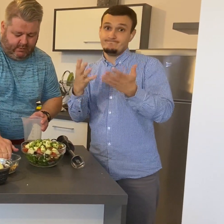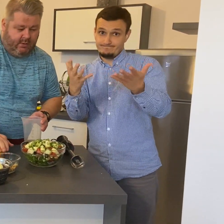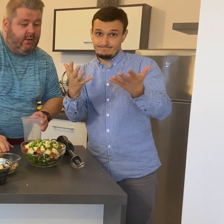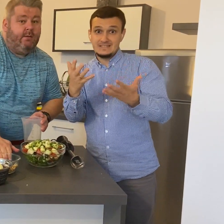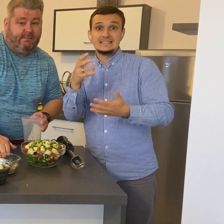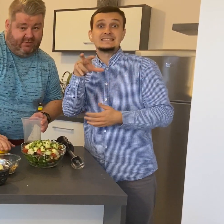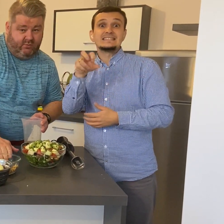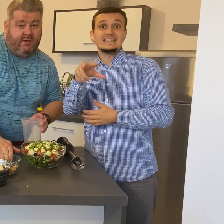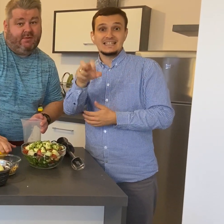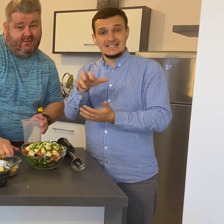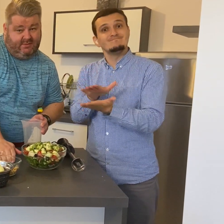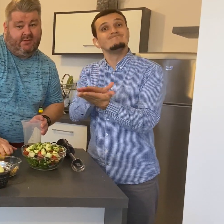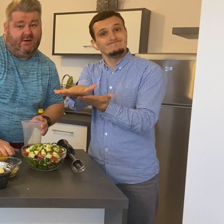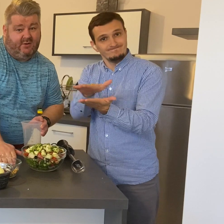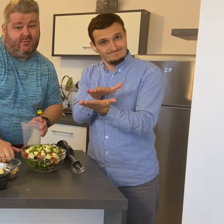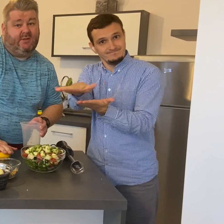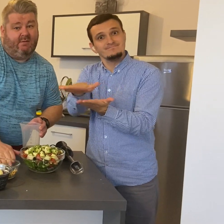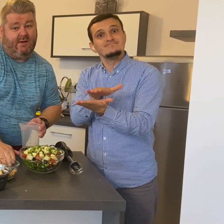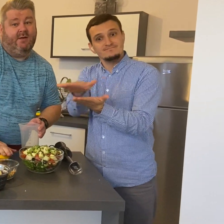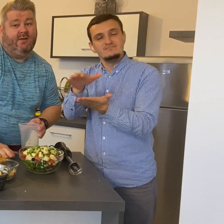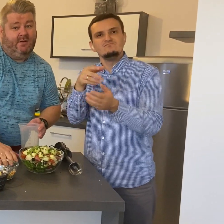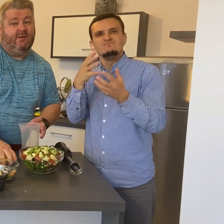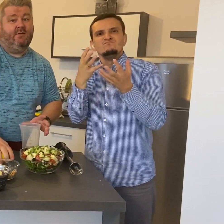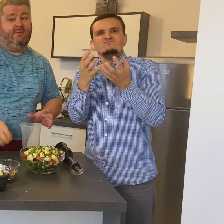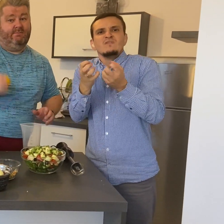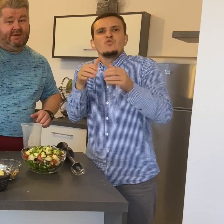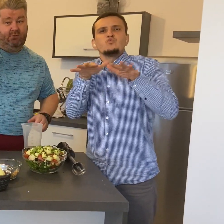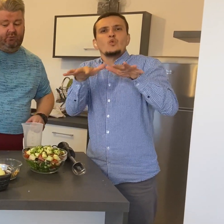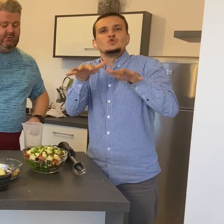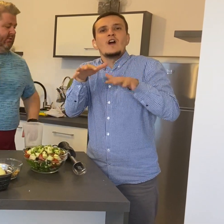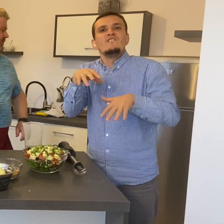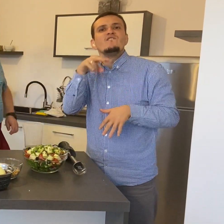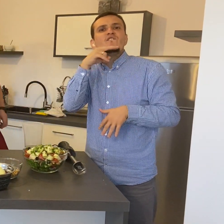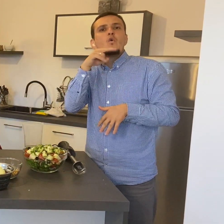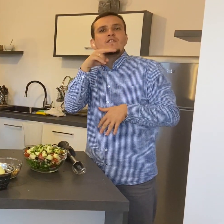Masujemy cytrynę, żeby dała bardzo dużo soku.